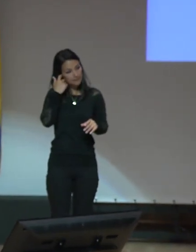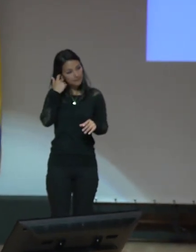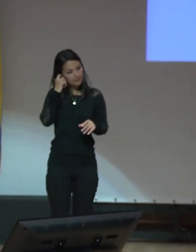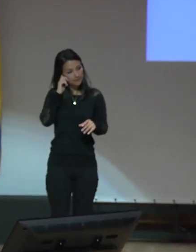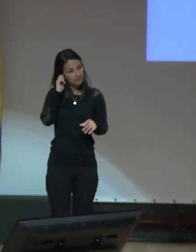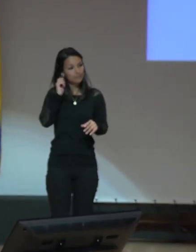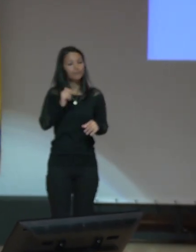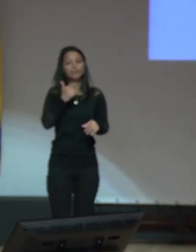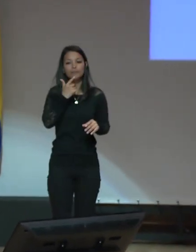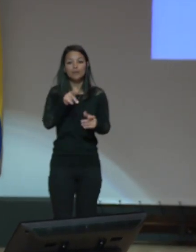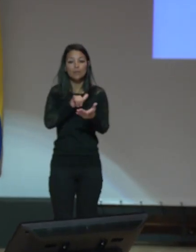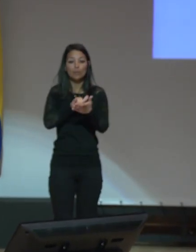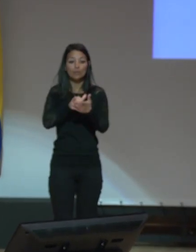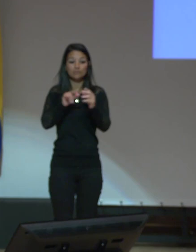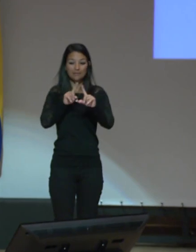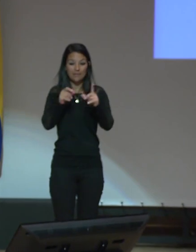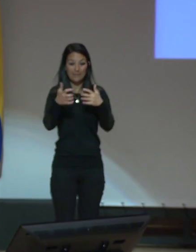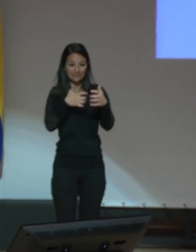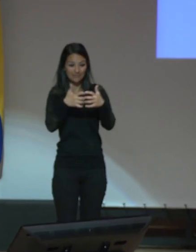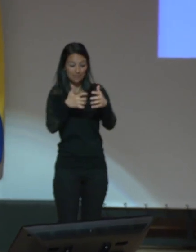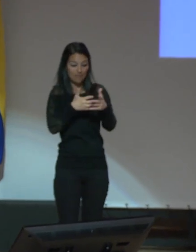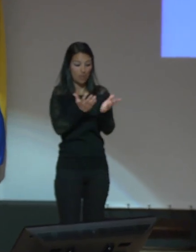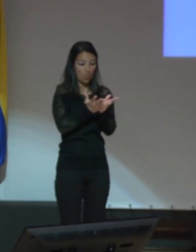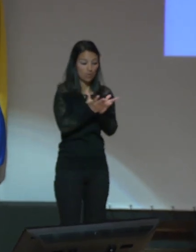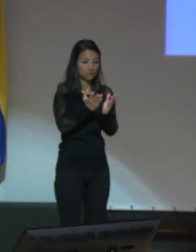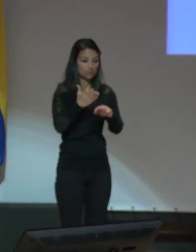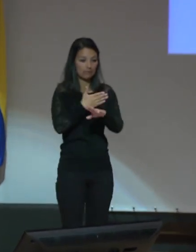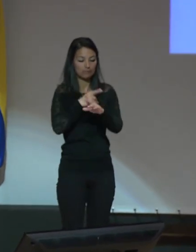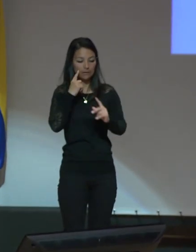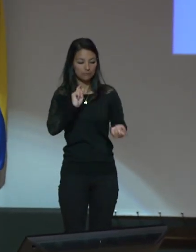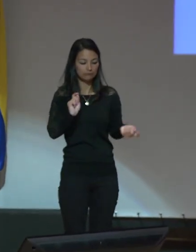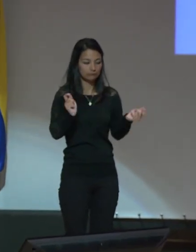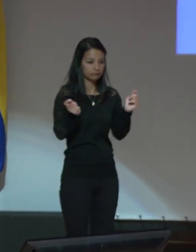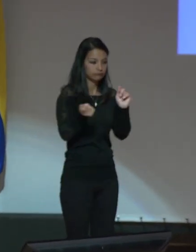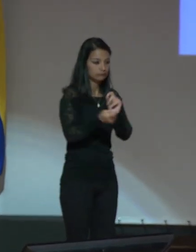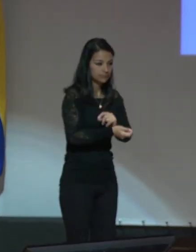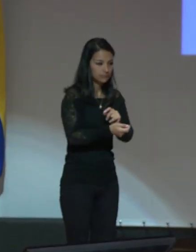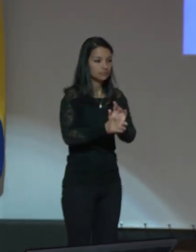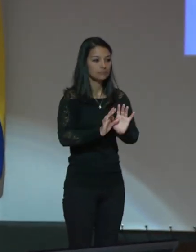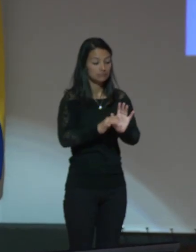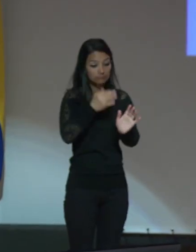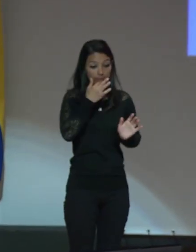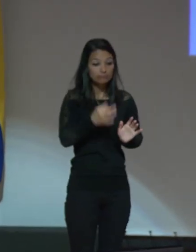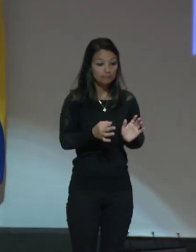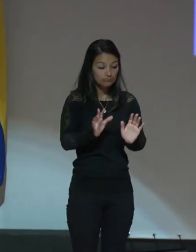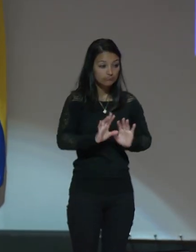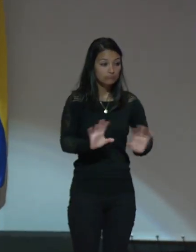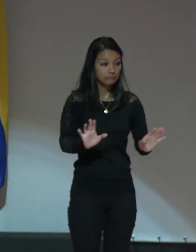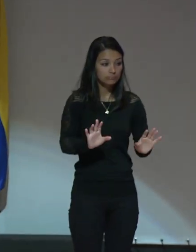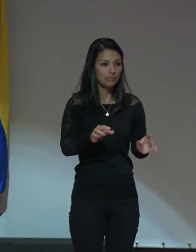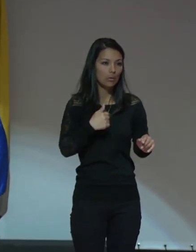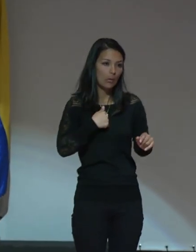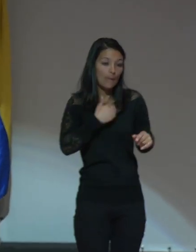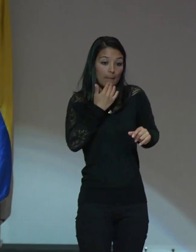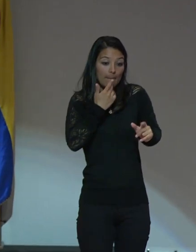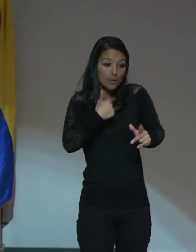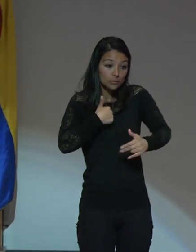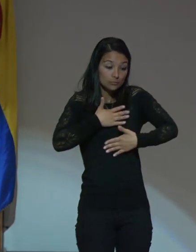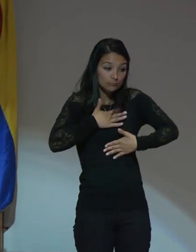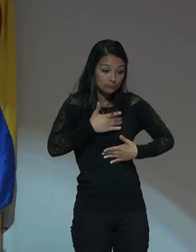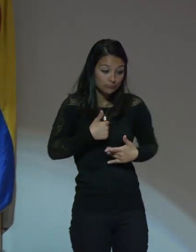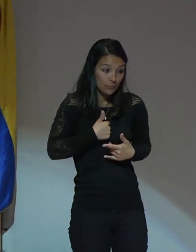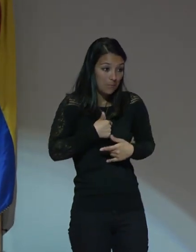los sistemas educativos se han transformado profundamente, especialmente si yo hablo de mi propio